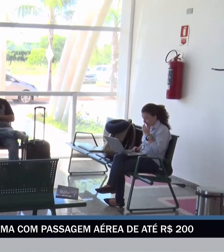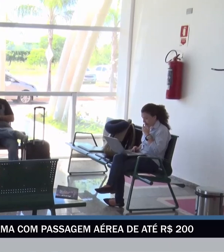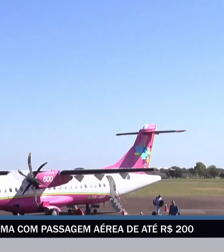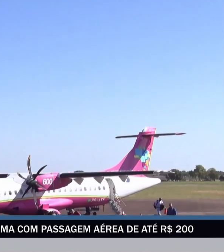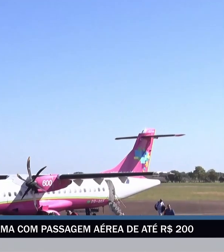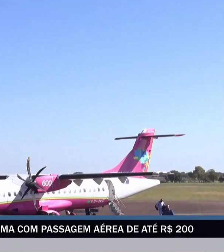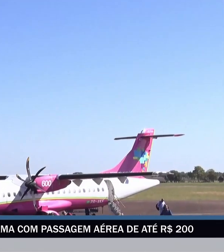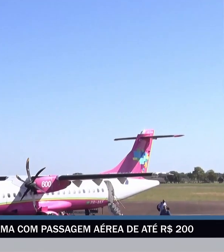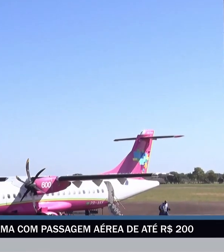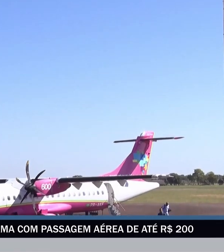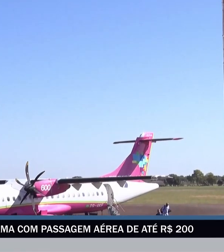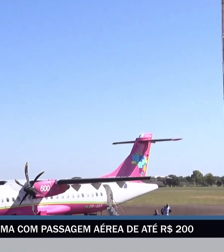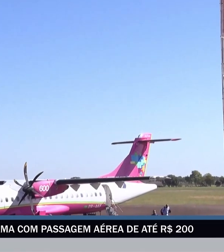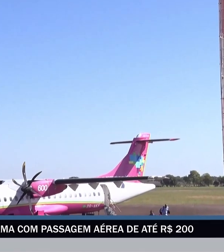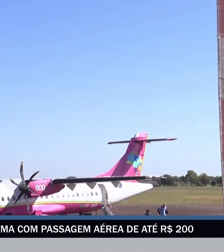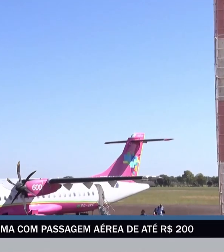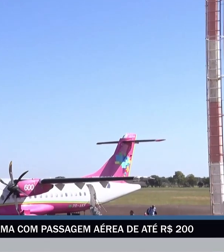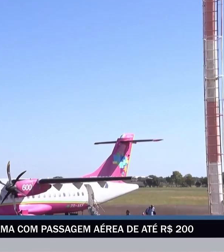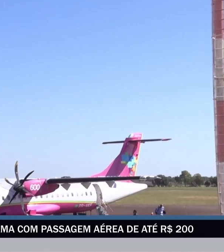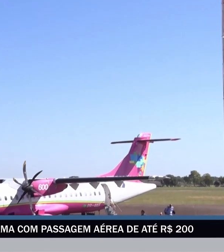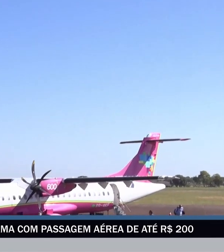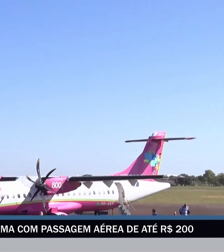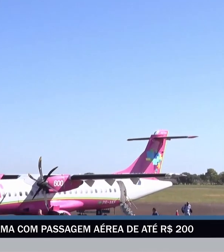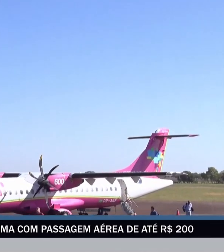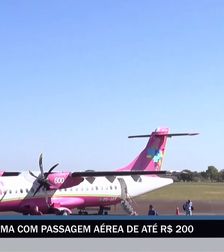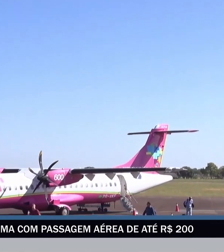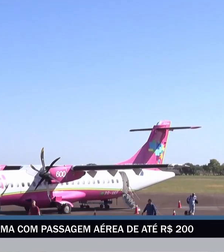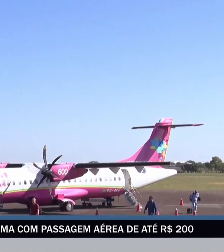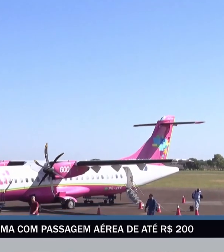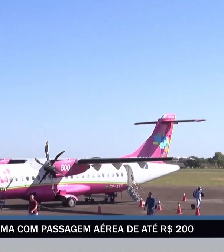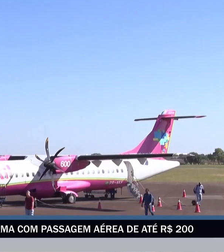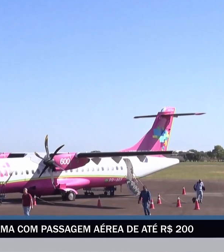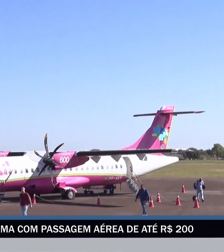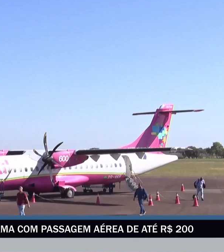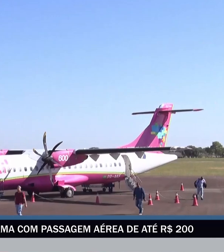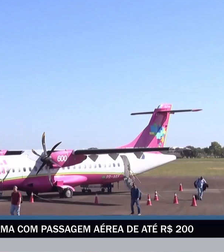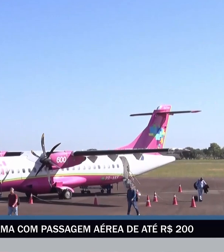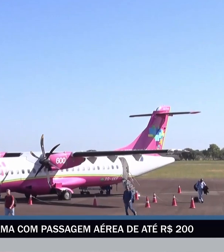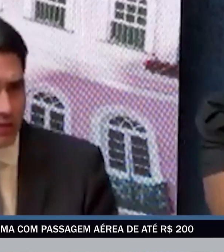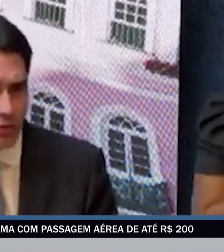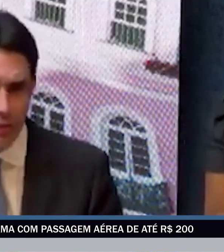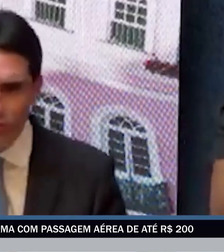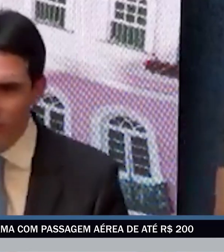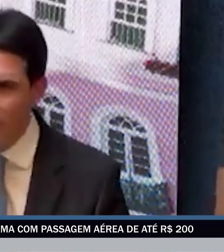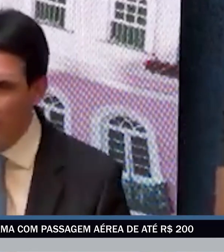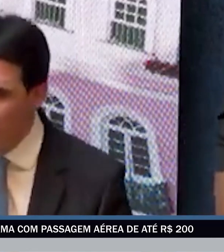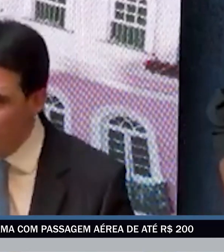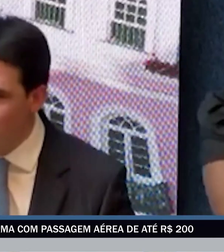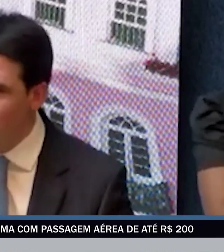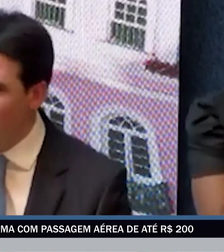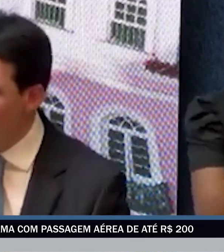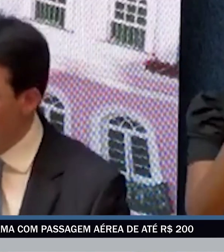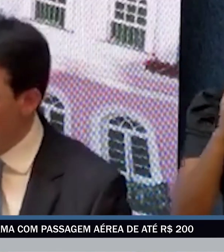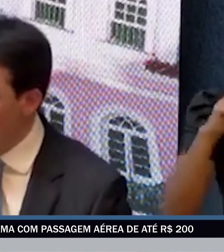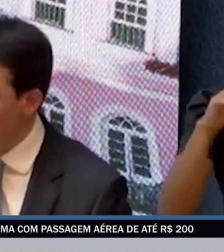mais próximos. Depois de selecionado, basta ir para a sessão de pagamento, que deve ser concluído em uma hora. O ministro afirma